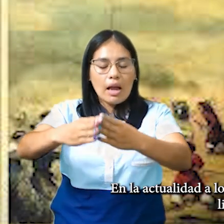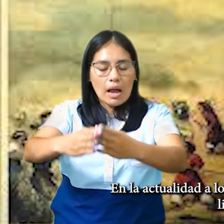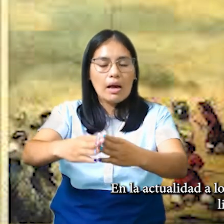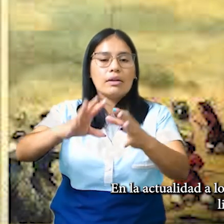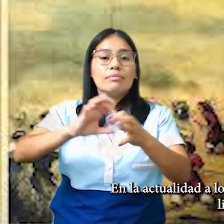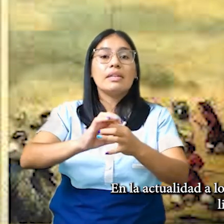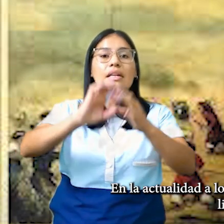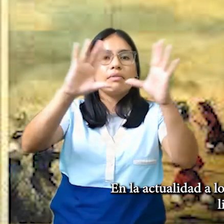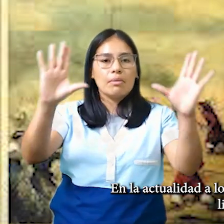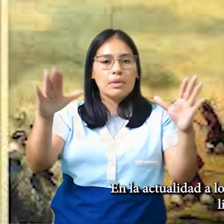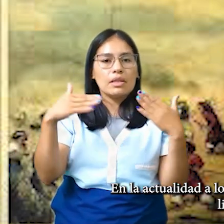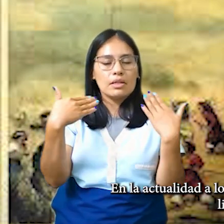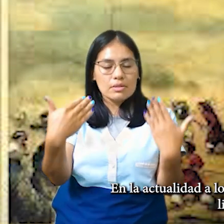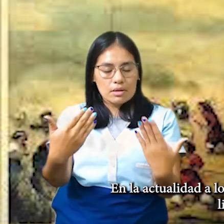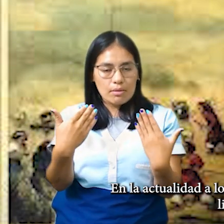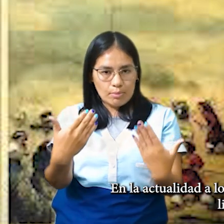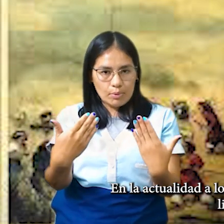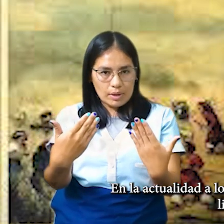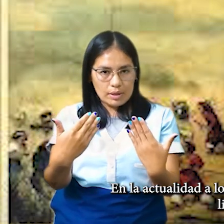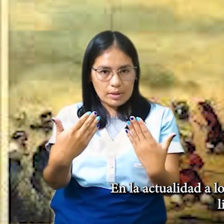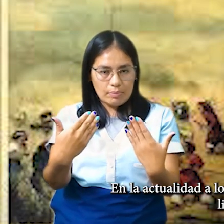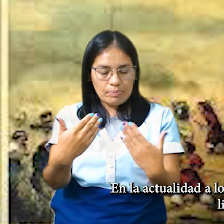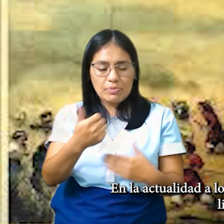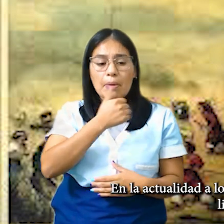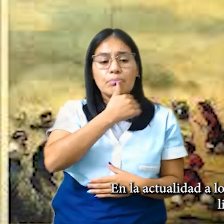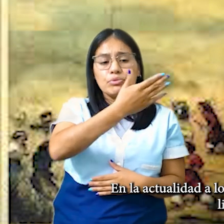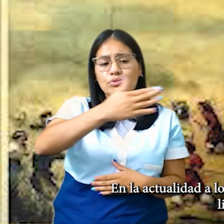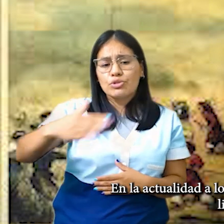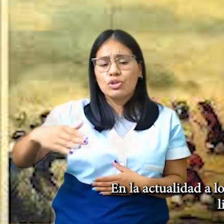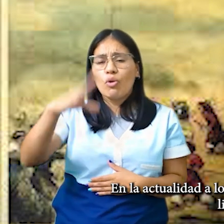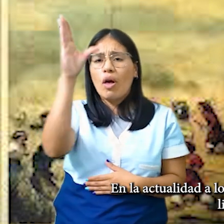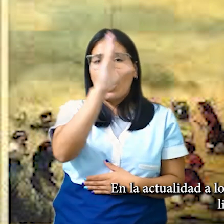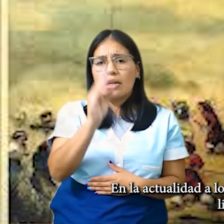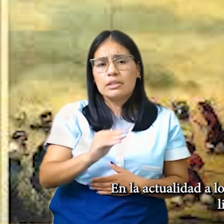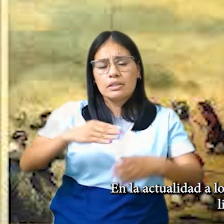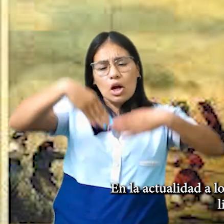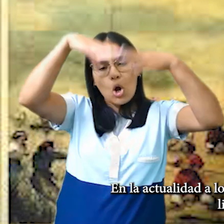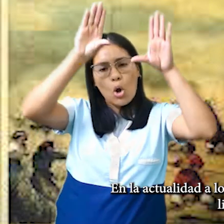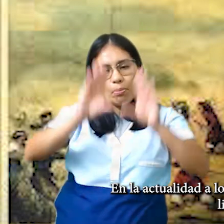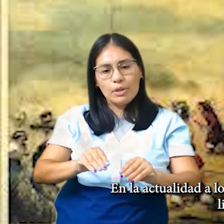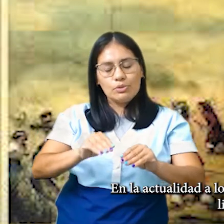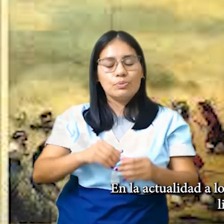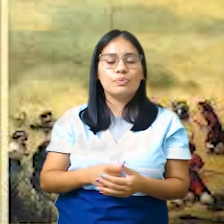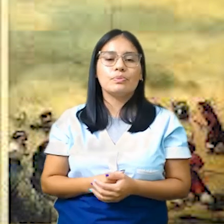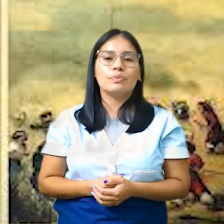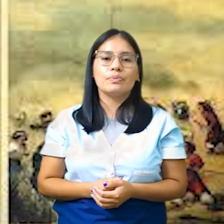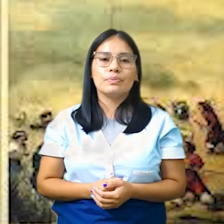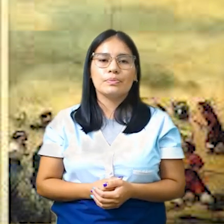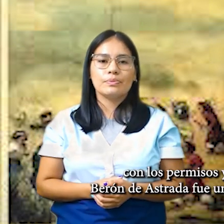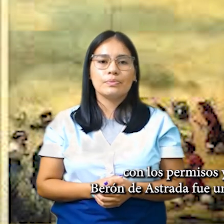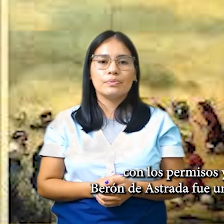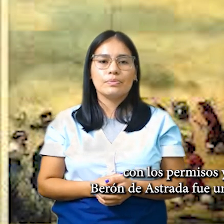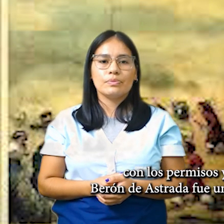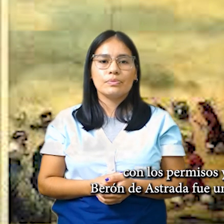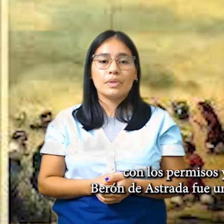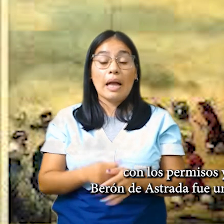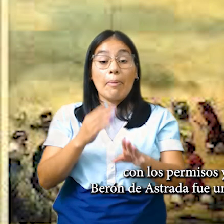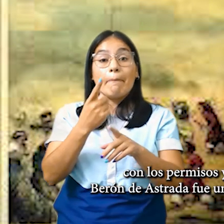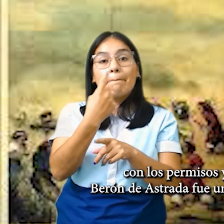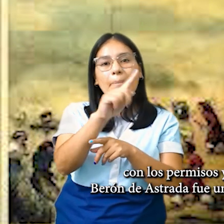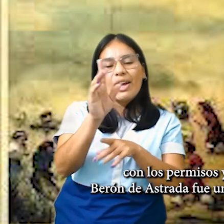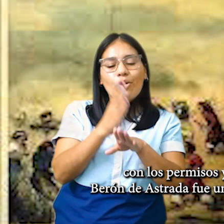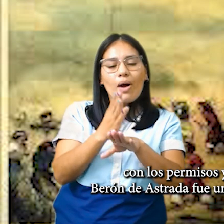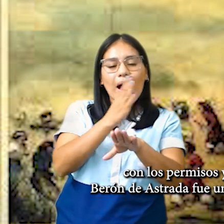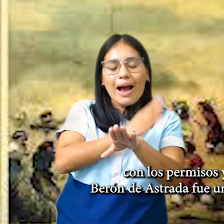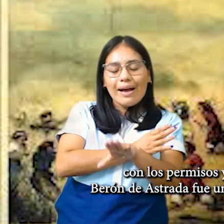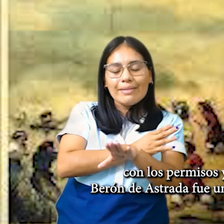se puede navegar libremente por los ríos de nuestro país, con los permisos y